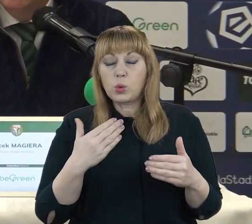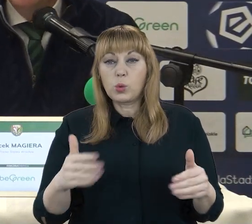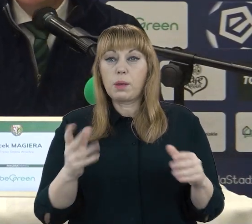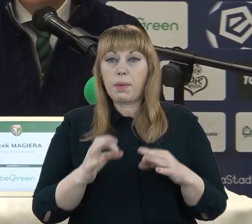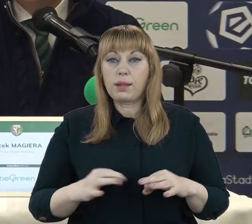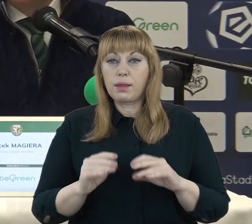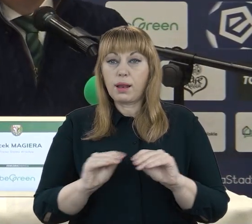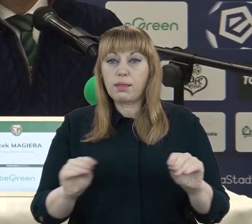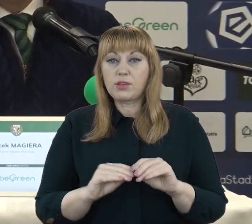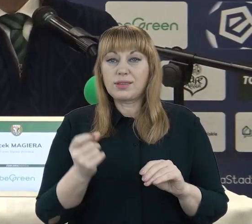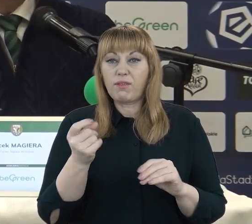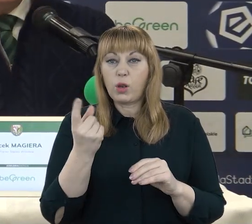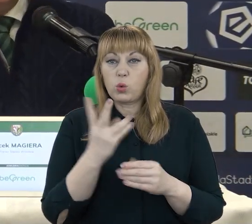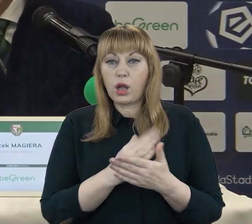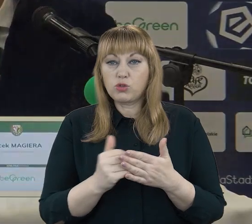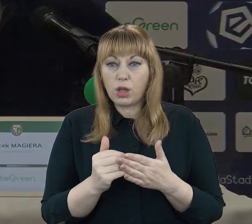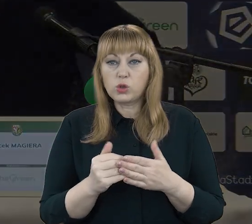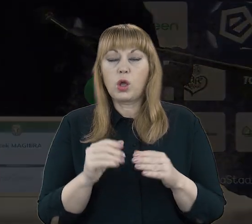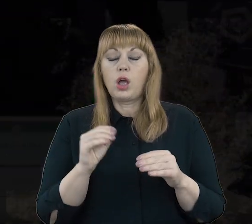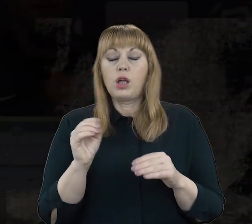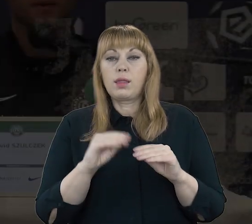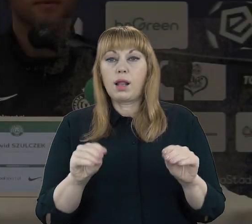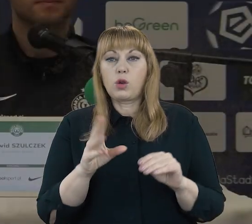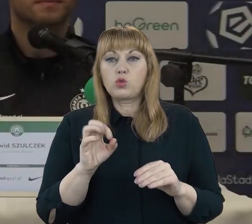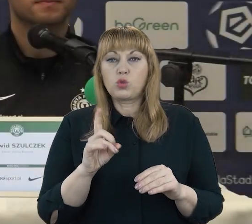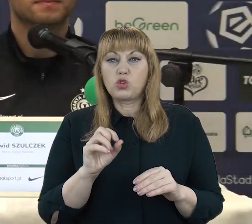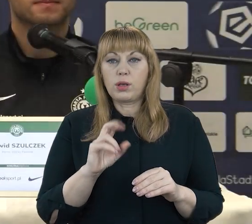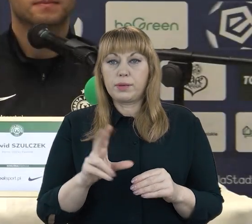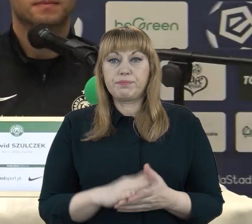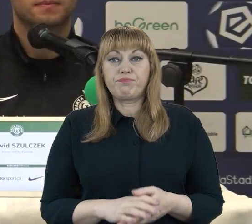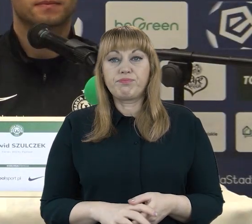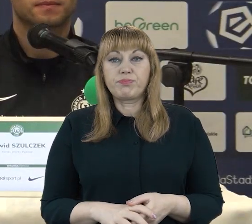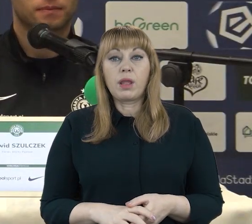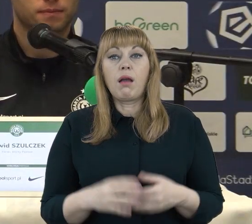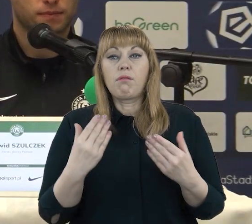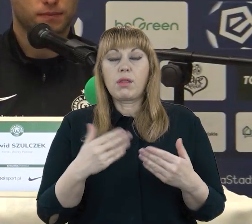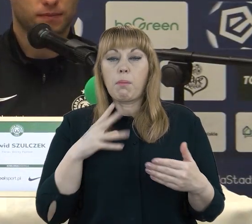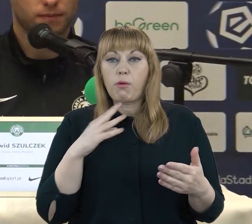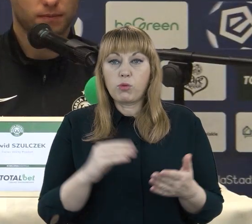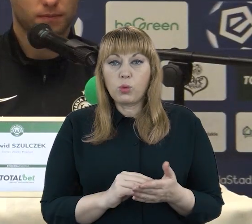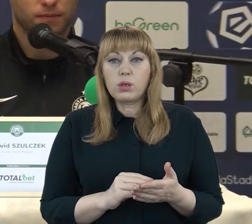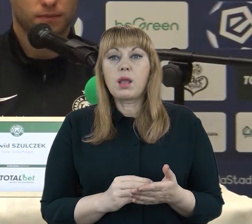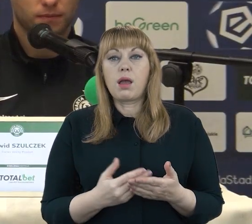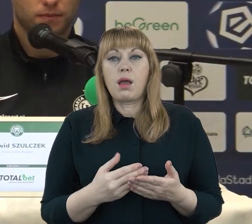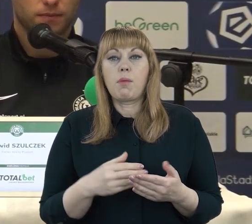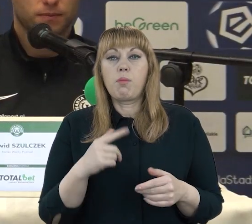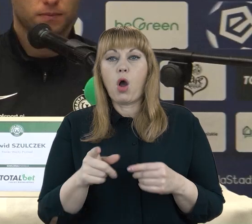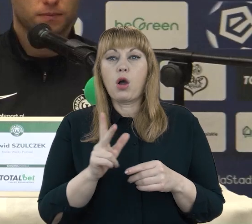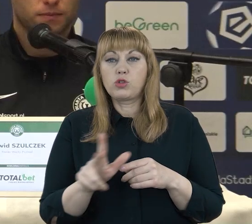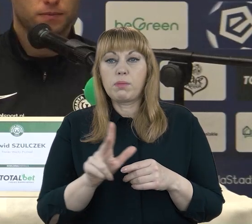Państwu za chwilkę, druga część z udziałem trenera Szulczek. Dobry wieczór, witam ponownie z Grodziska Wielkopolskiego. Jesteśmy po meczu 18. kolejki PKO Bank Polski